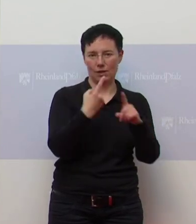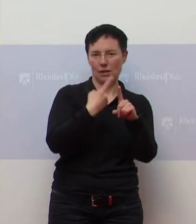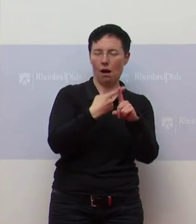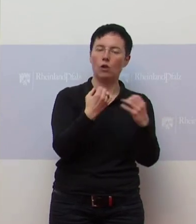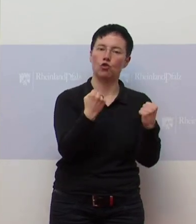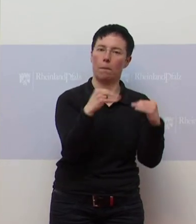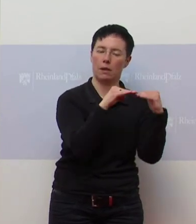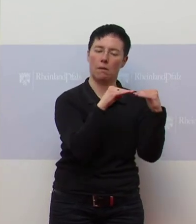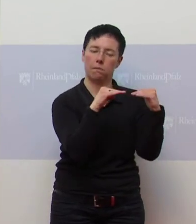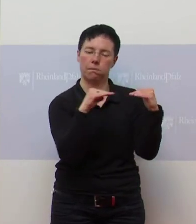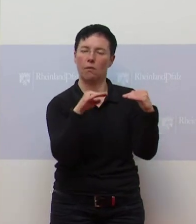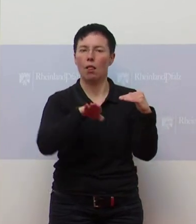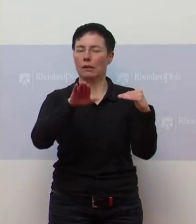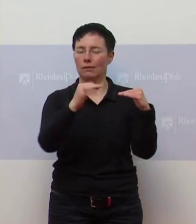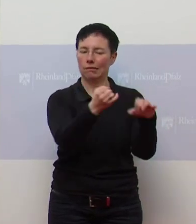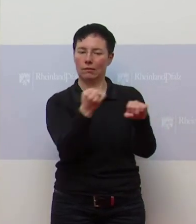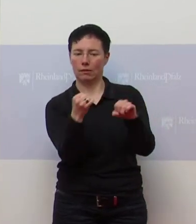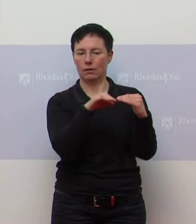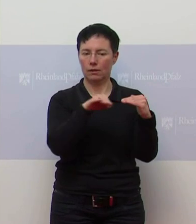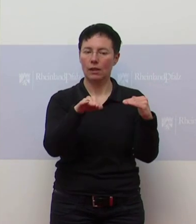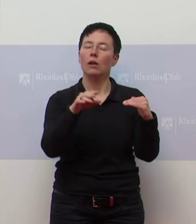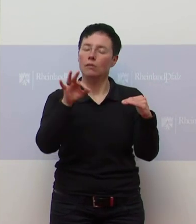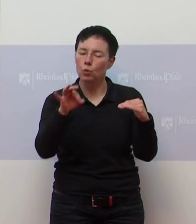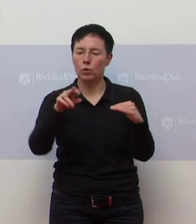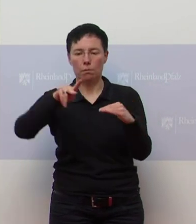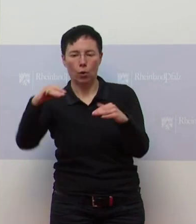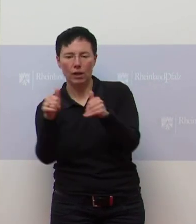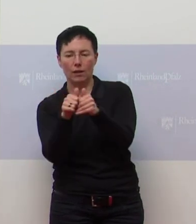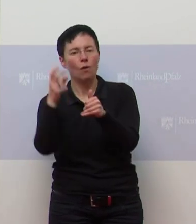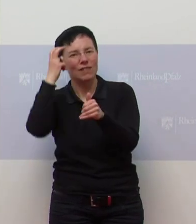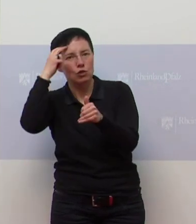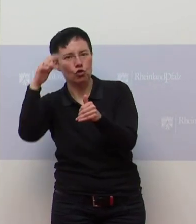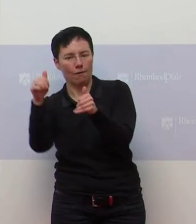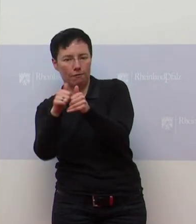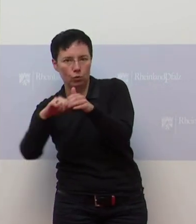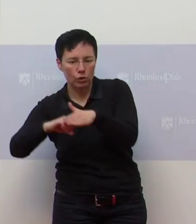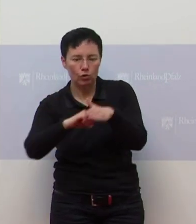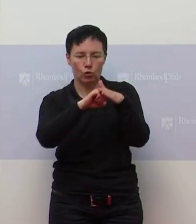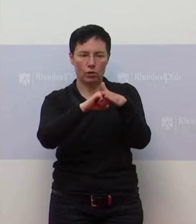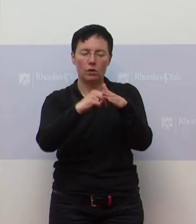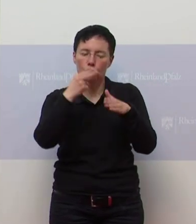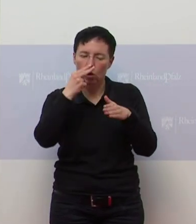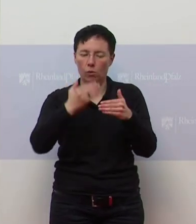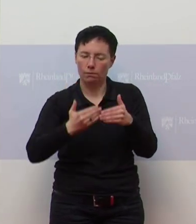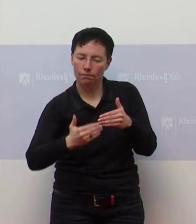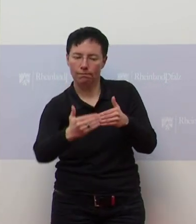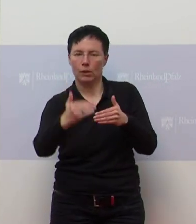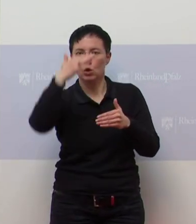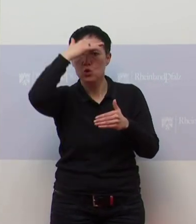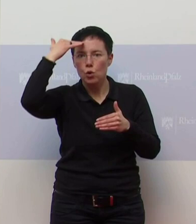und Impfungen und guten Projekten und auch wissenschaftlich begleiteten Projekten dann doch Schritt für Schritt dann in den Sommer zu gehen